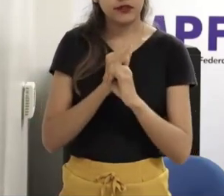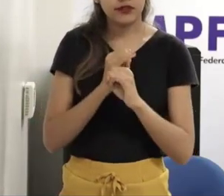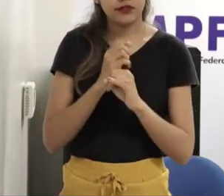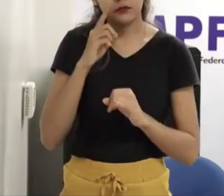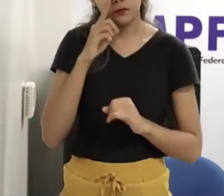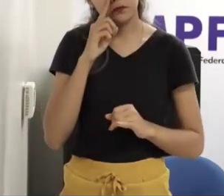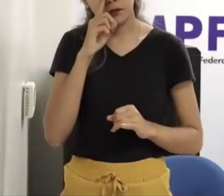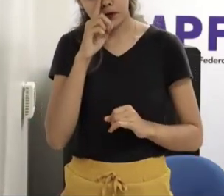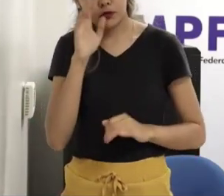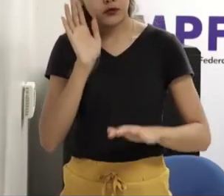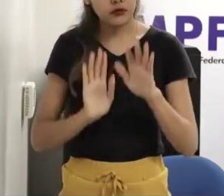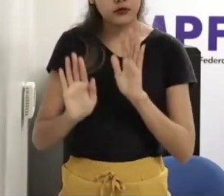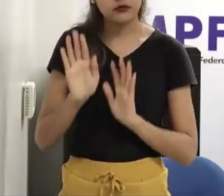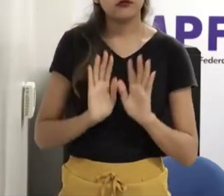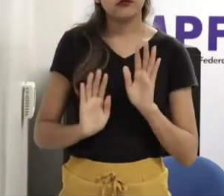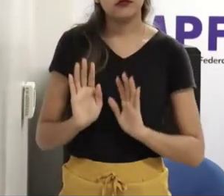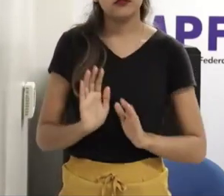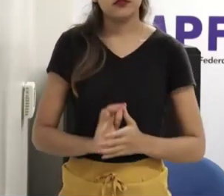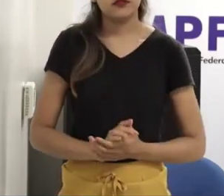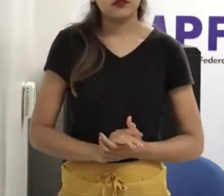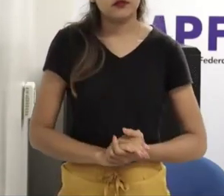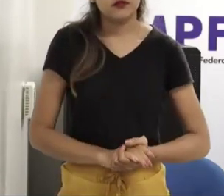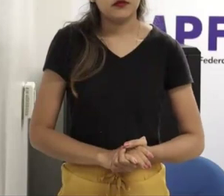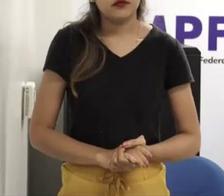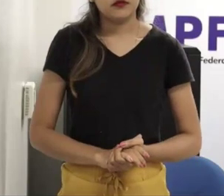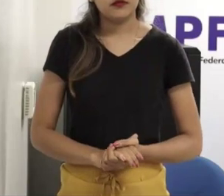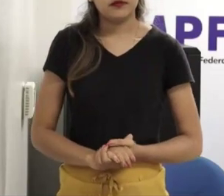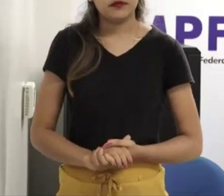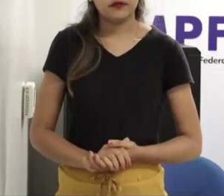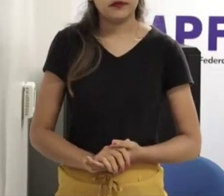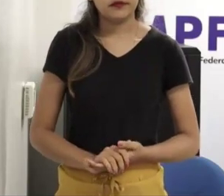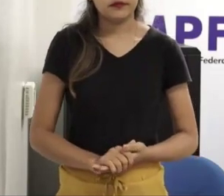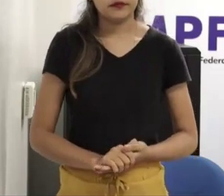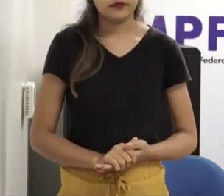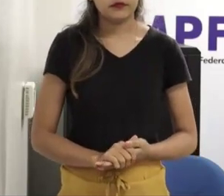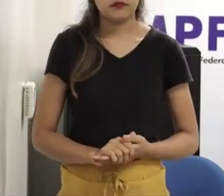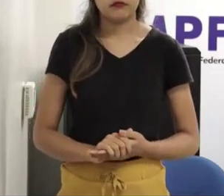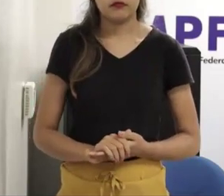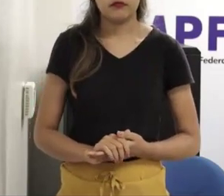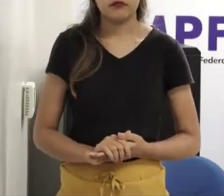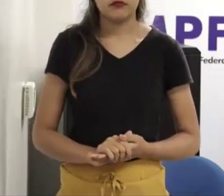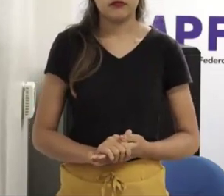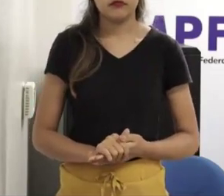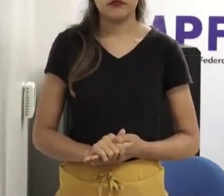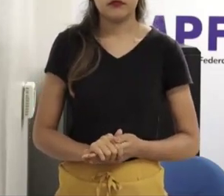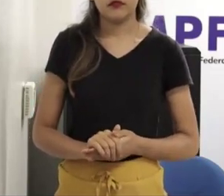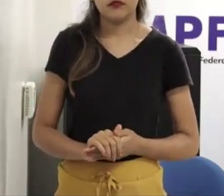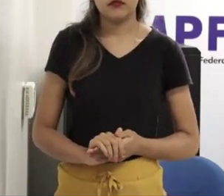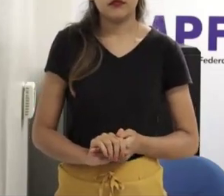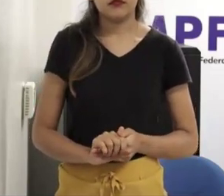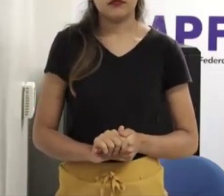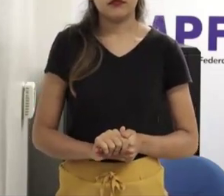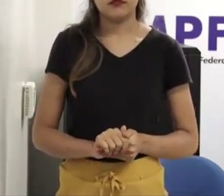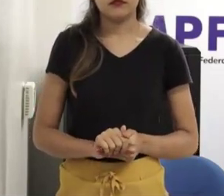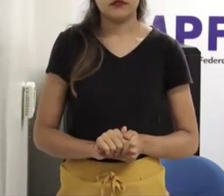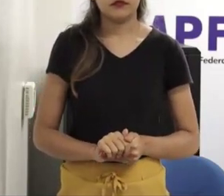acho até curioso, até mesmo para adolescente, tem, isso tem muita pesquisa de quão tóxico a internet é em termos